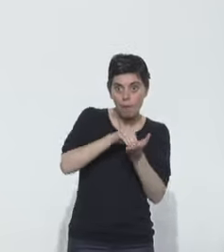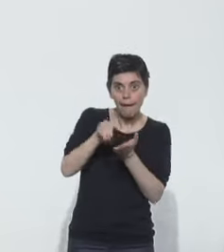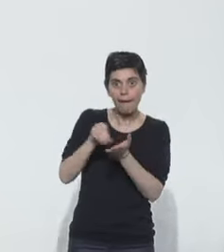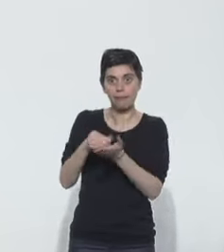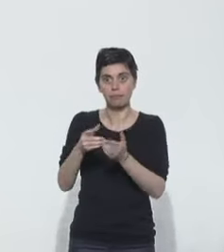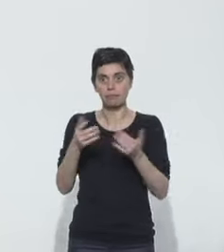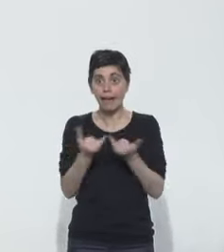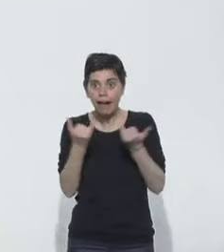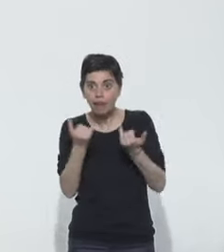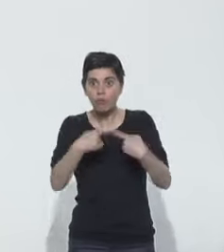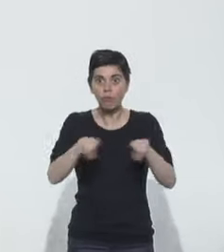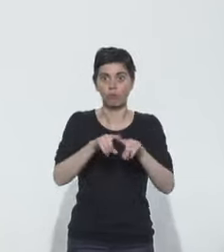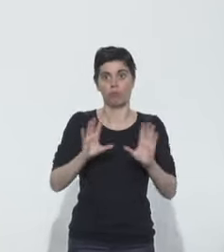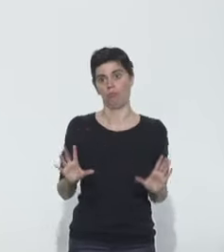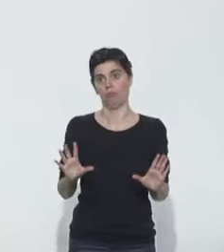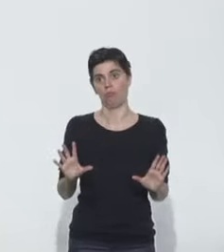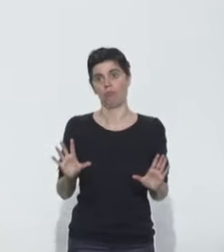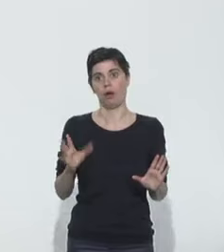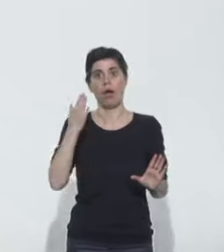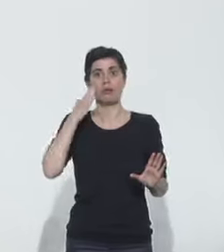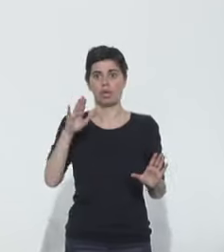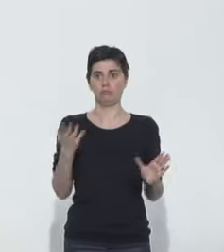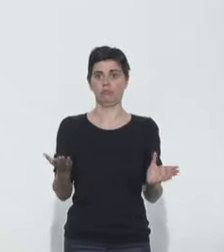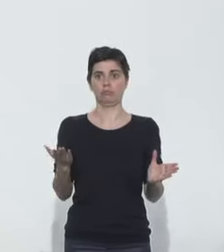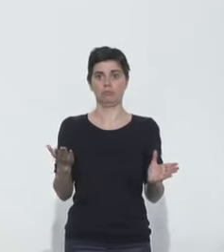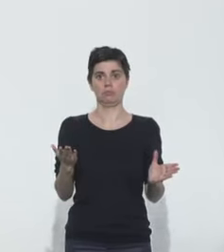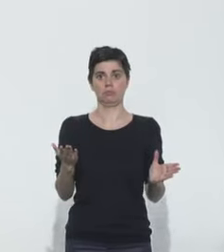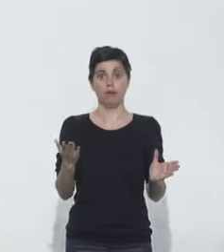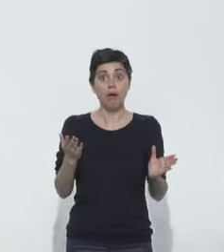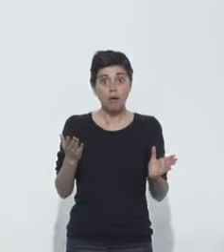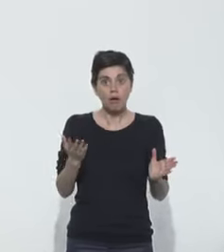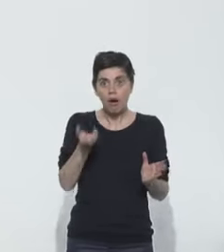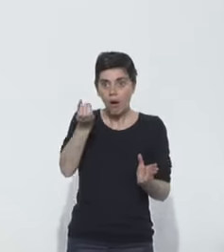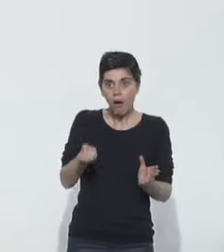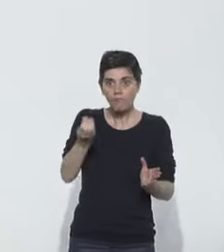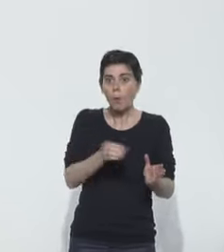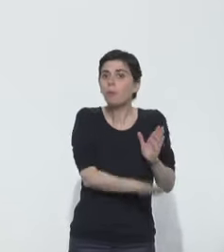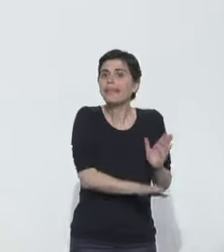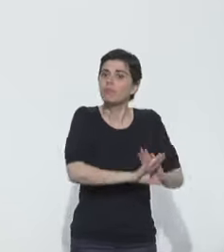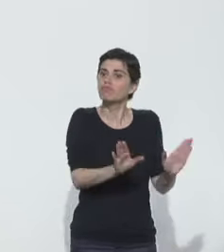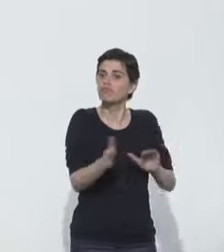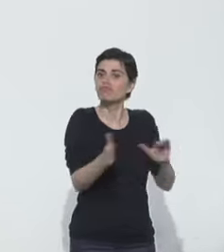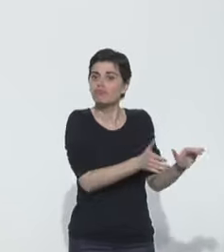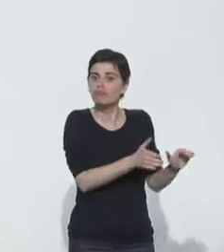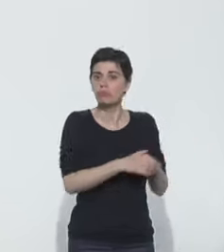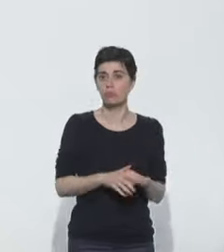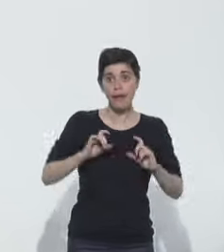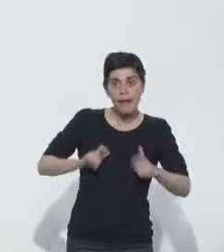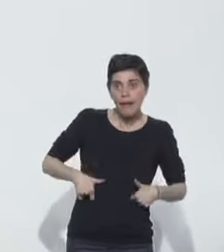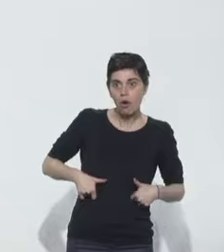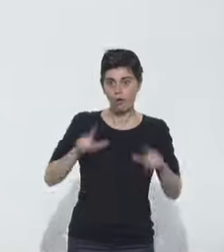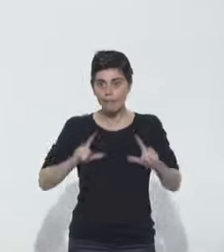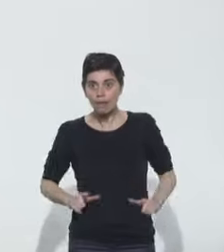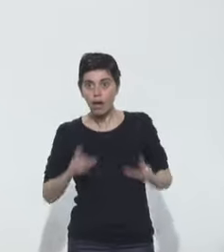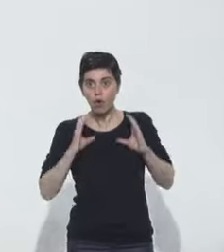'en dehors des tout-petits, je suis absolument sidéré par les connaissances qu'ont les élèves, les scolaires, les collégiens et les lycéens sur le